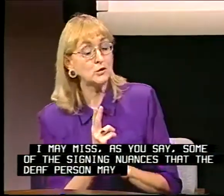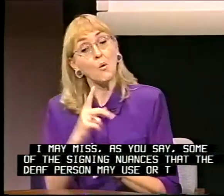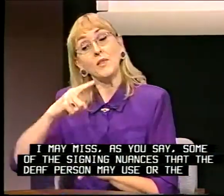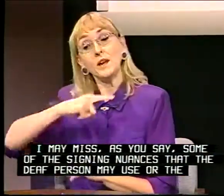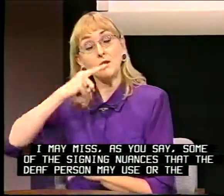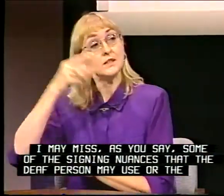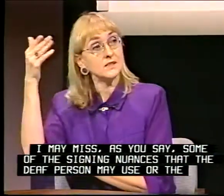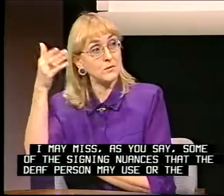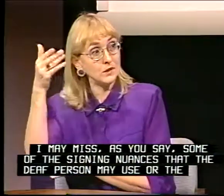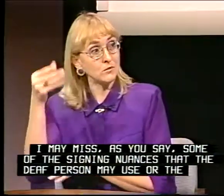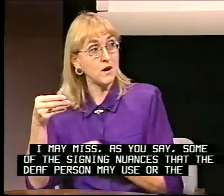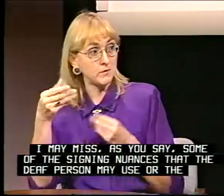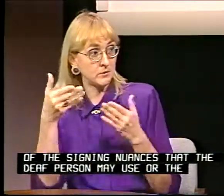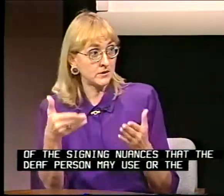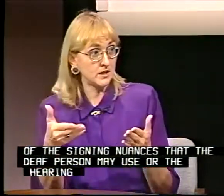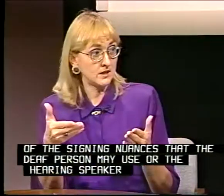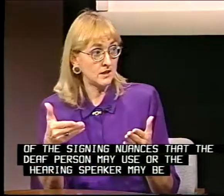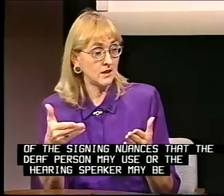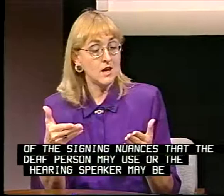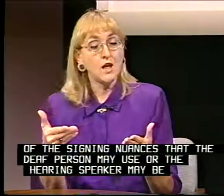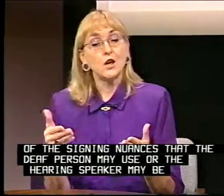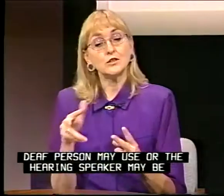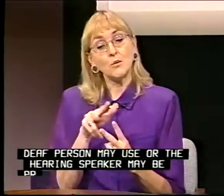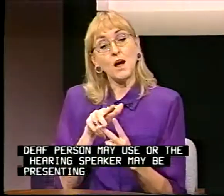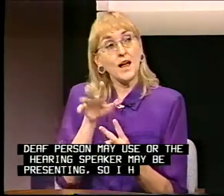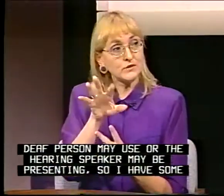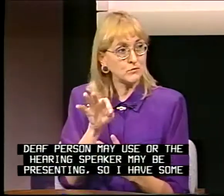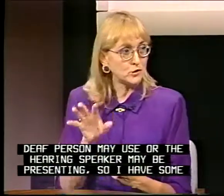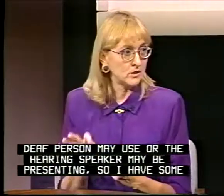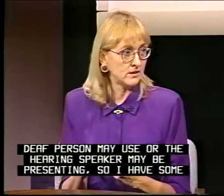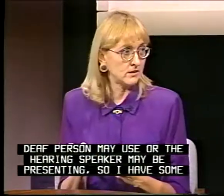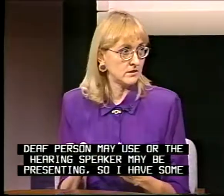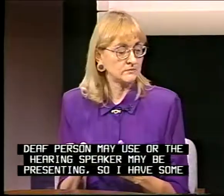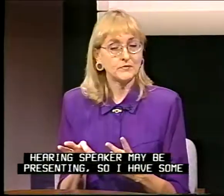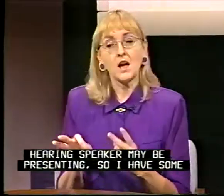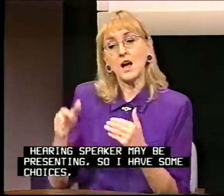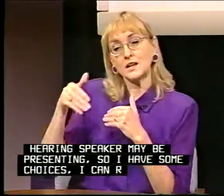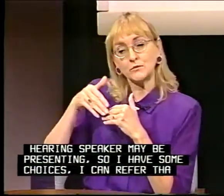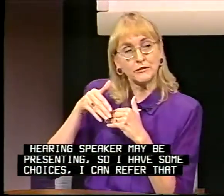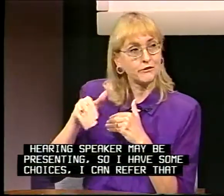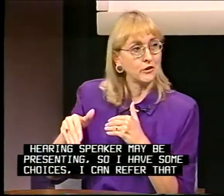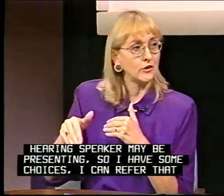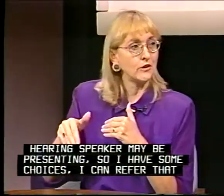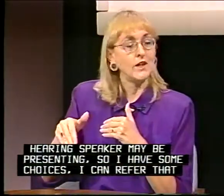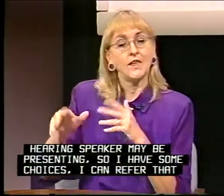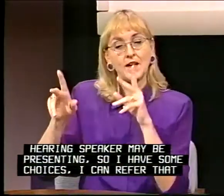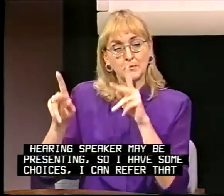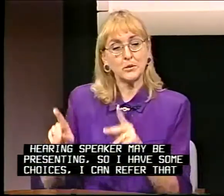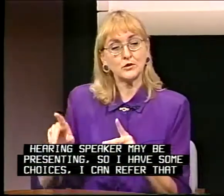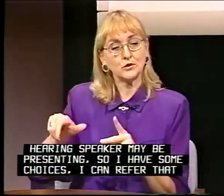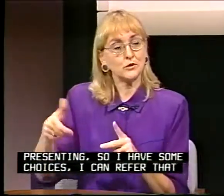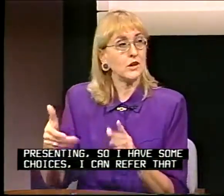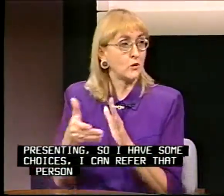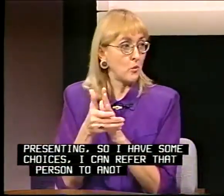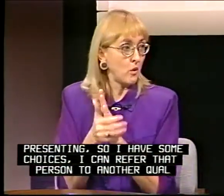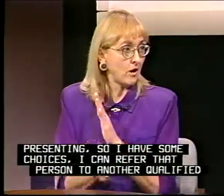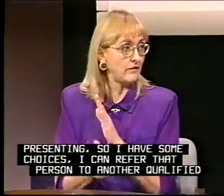or the hearing speaker might be presenting. So I have some choices. I can refer that person to another qualified